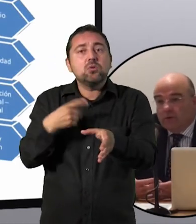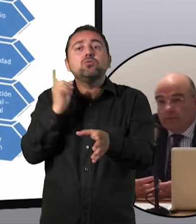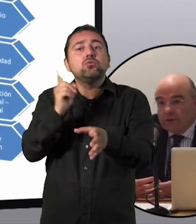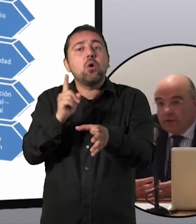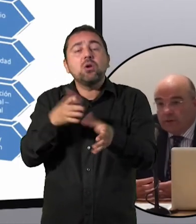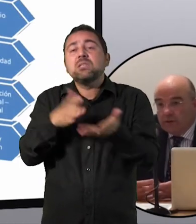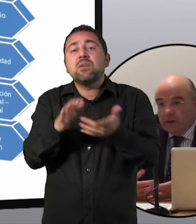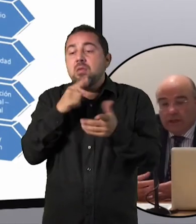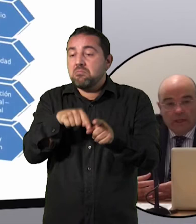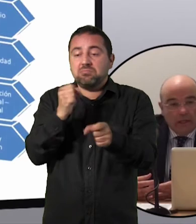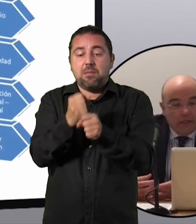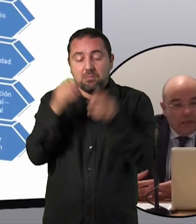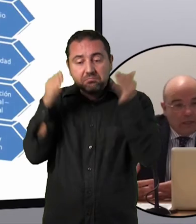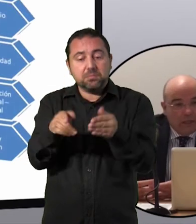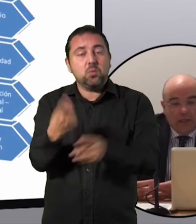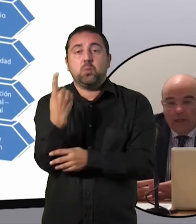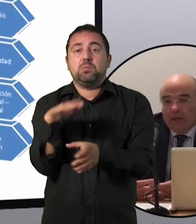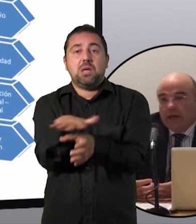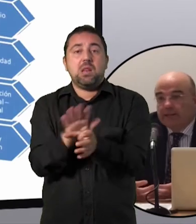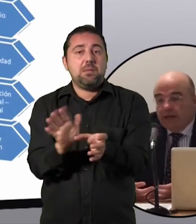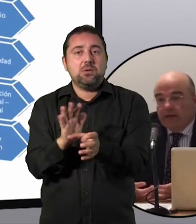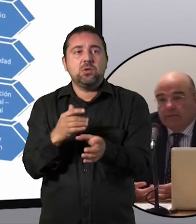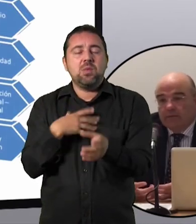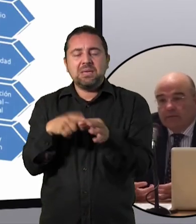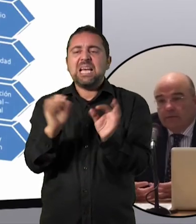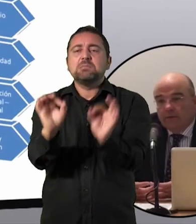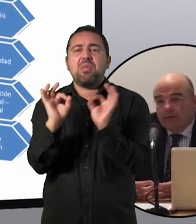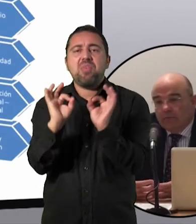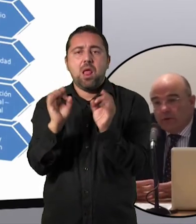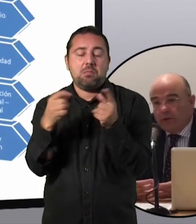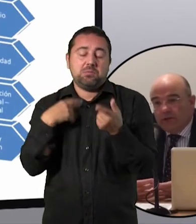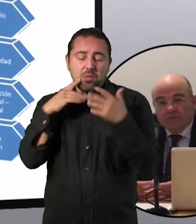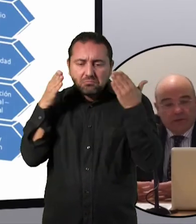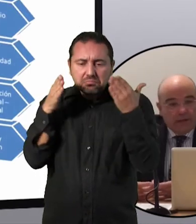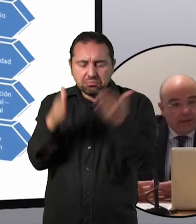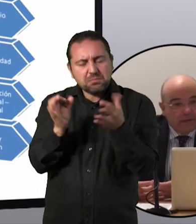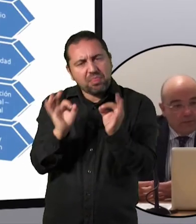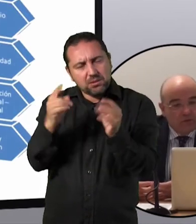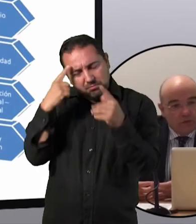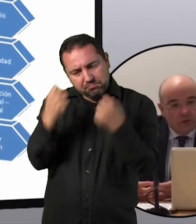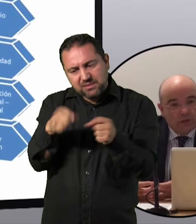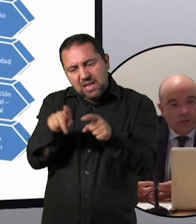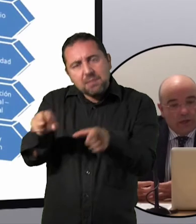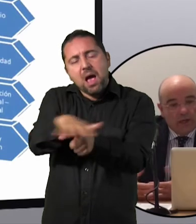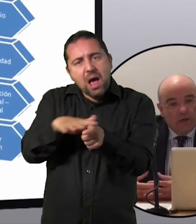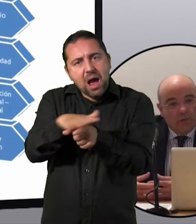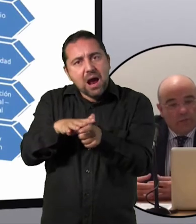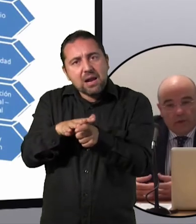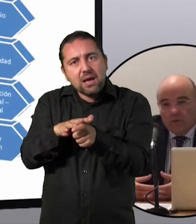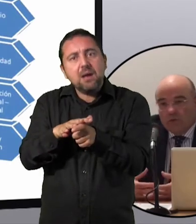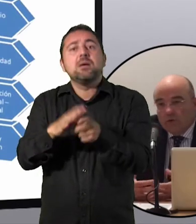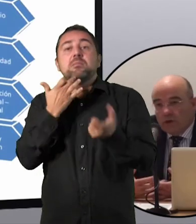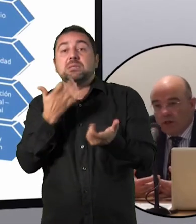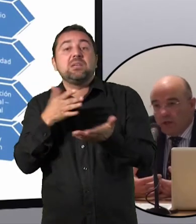de una empresa y ahí se queda. Puede especializarse más o menos en esa área,